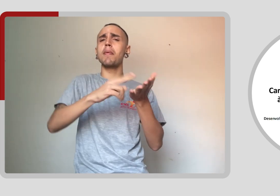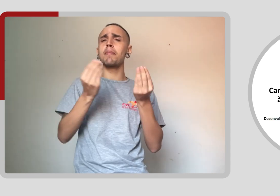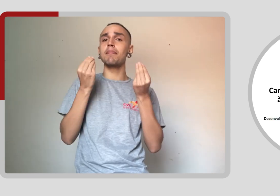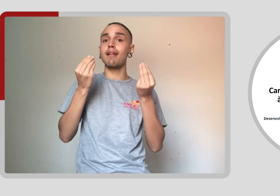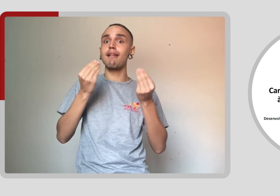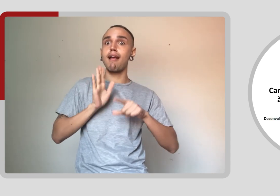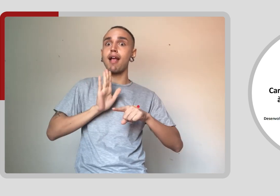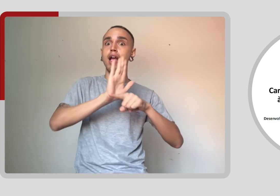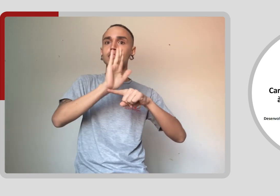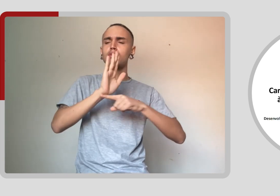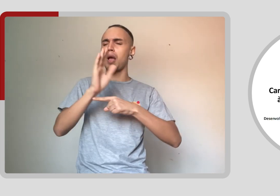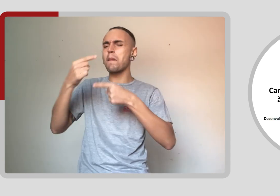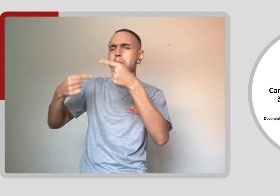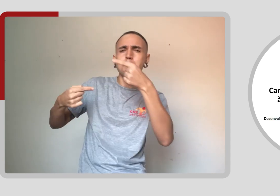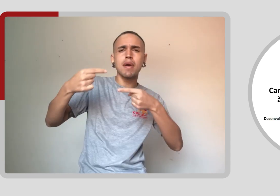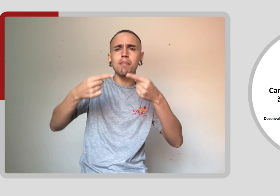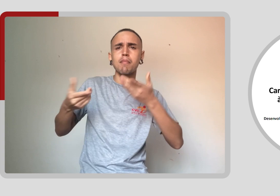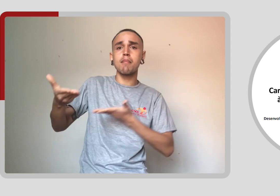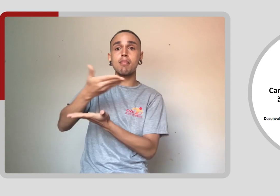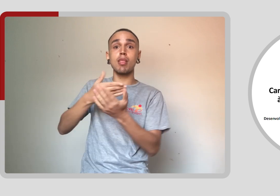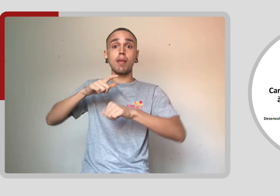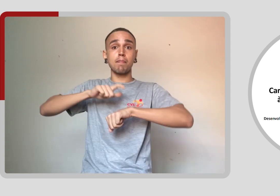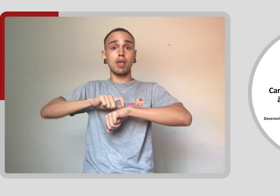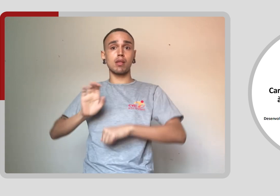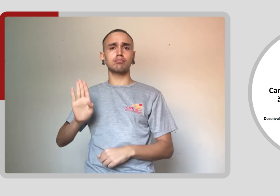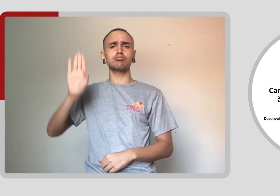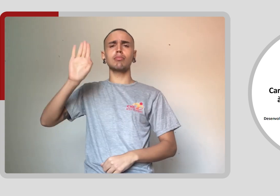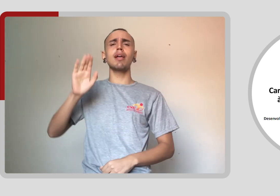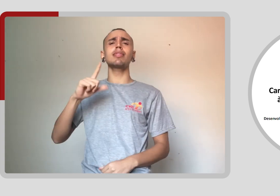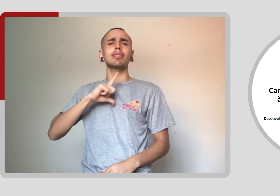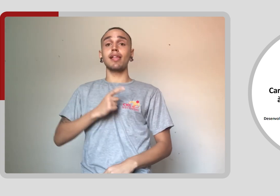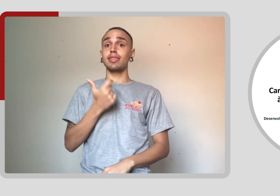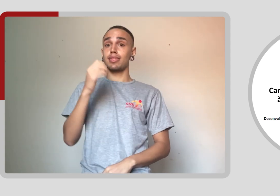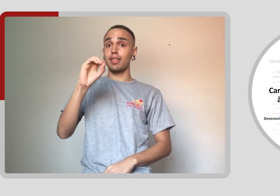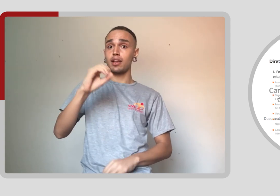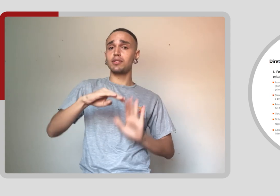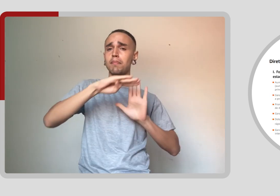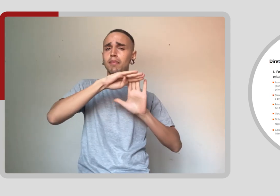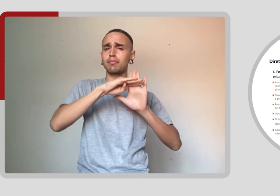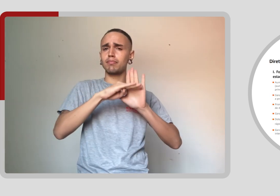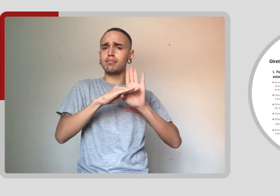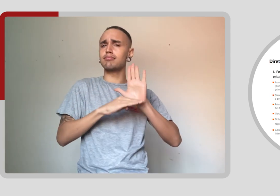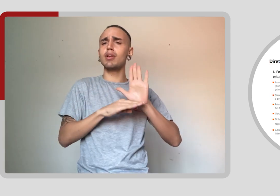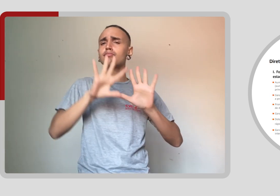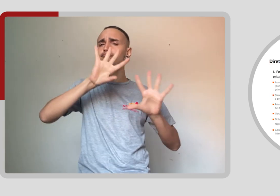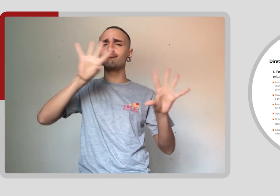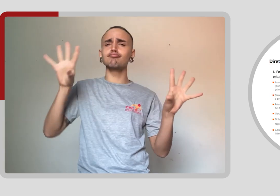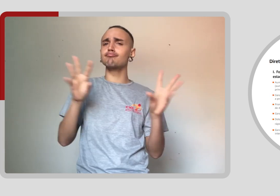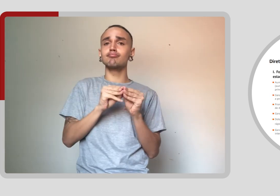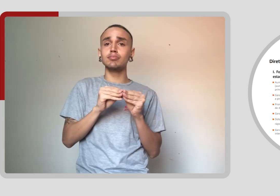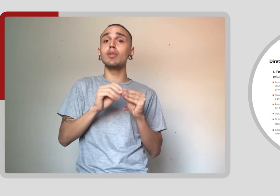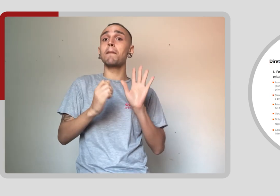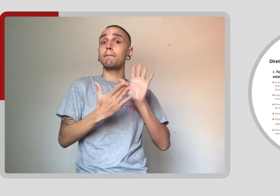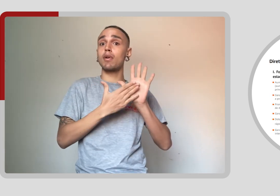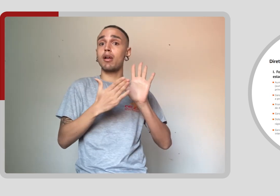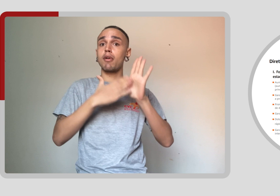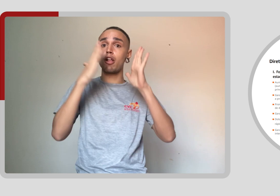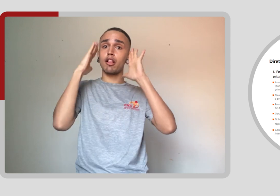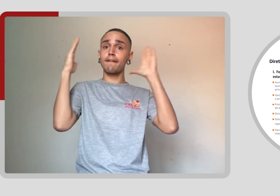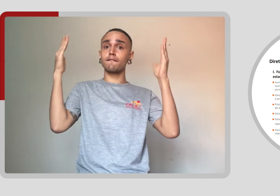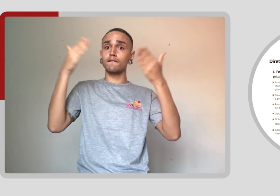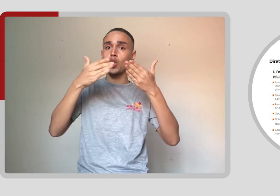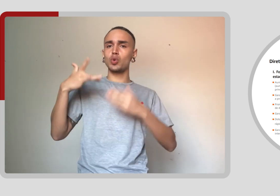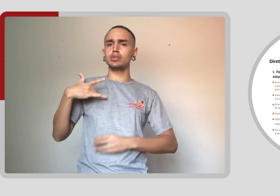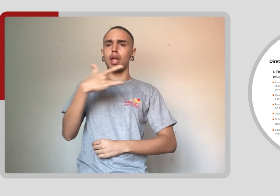contribuir para o debate eleitoral, a partir de dez diretrizes, que sintetiza um conjunto de propostas